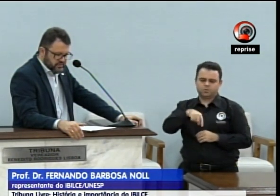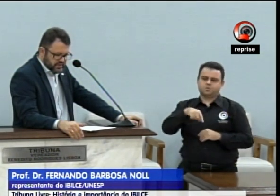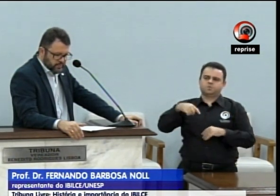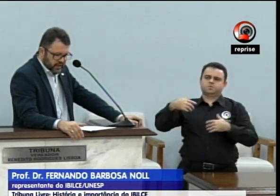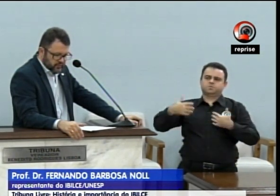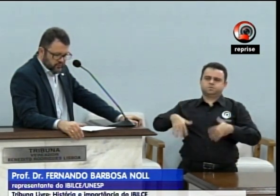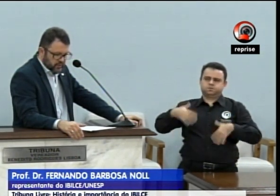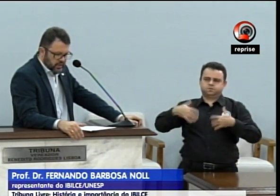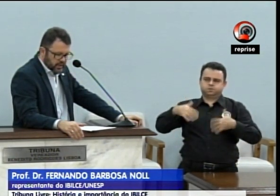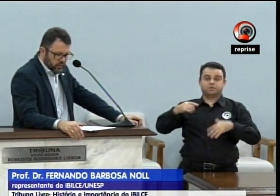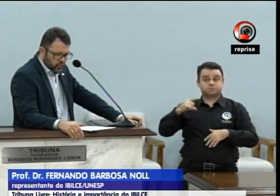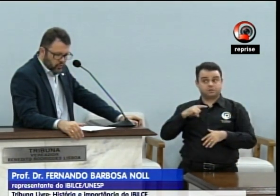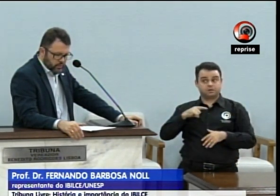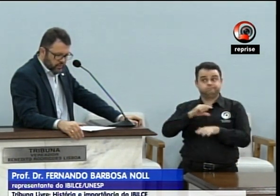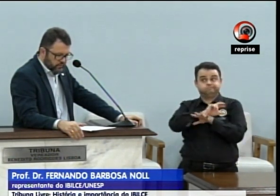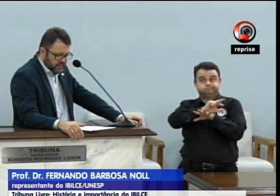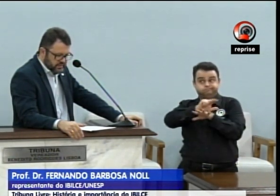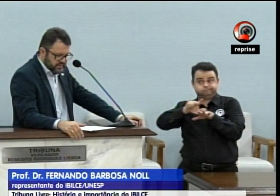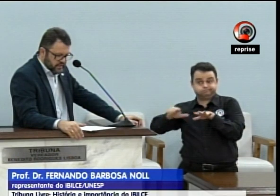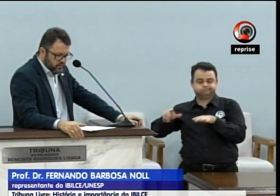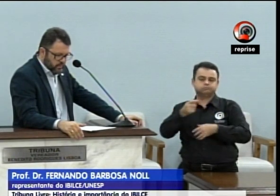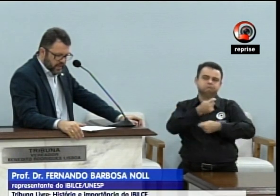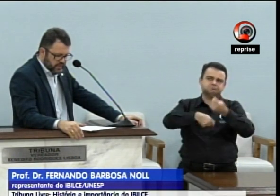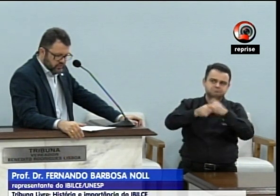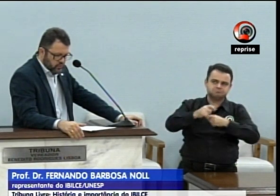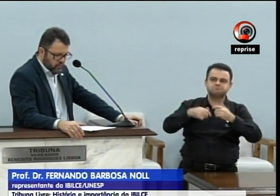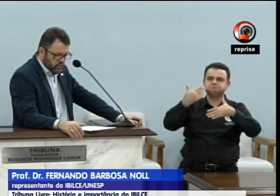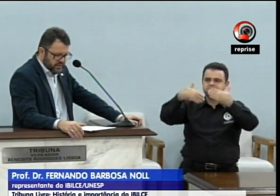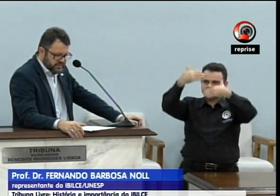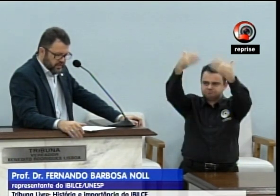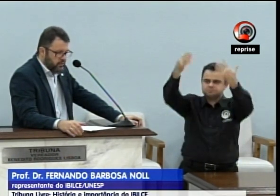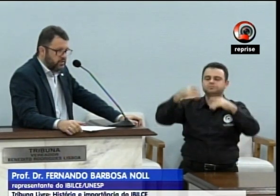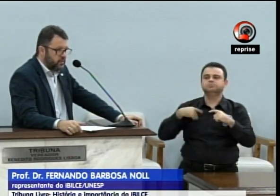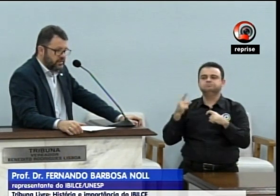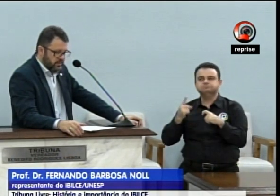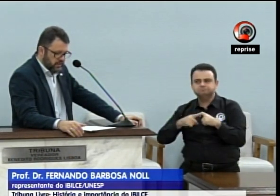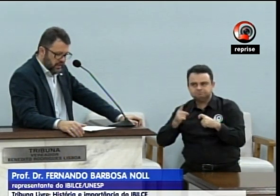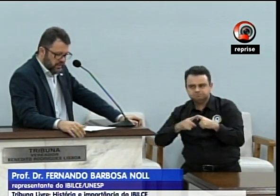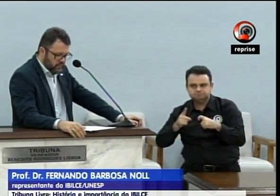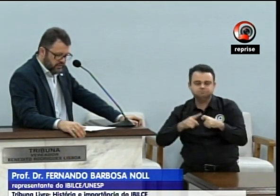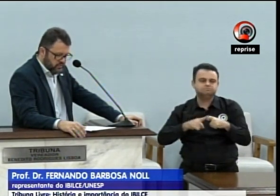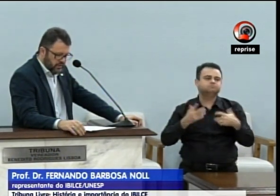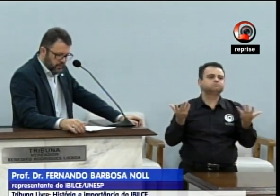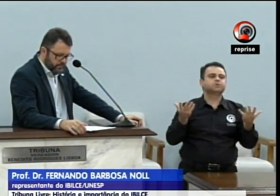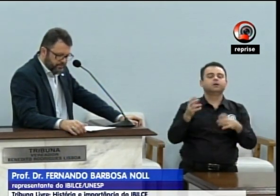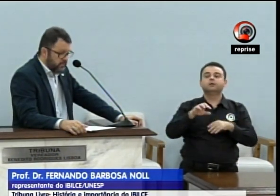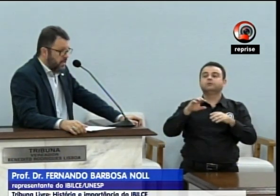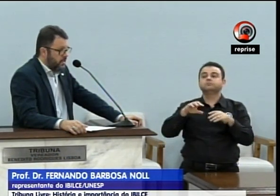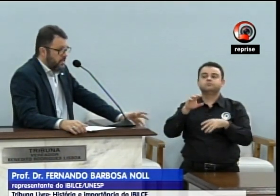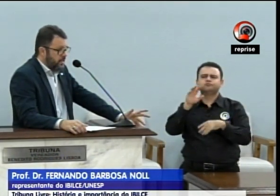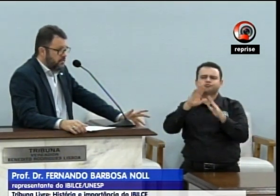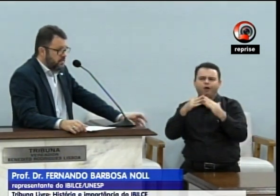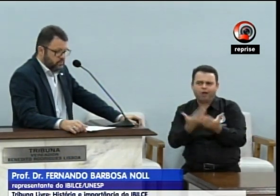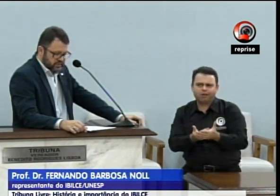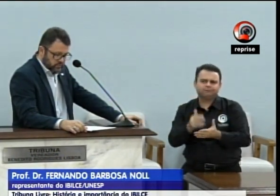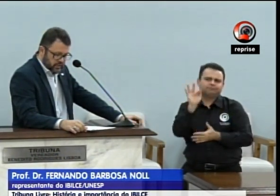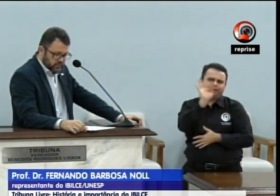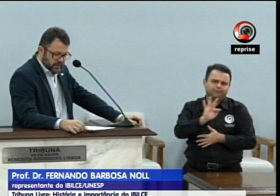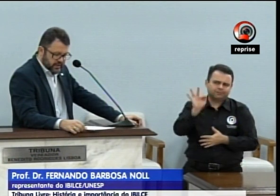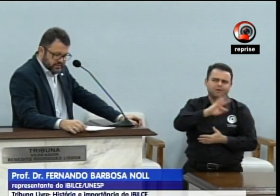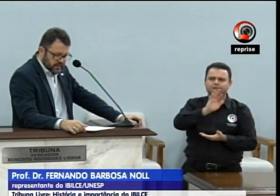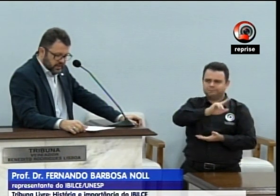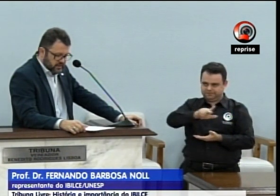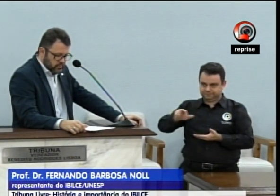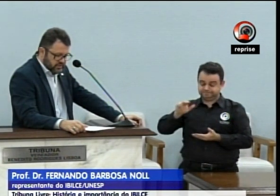diversos aspectos, econômico, financeiro, médico, comercial e educacional. Em termos